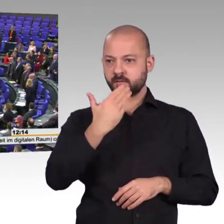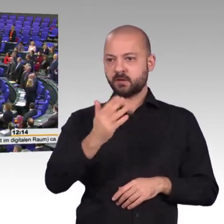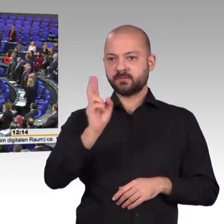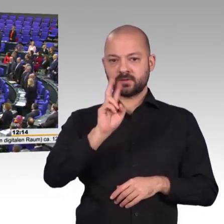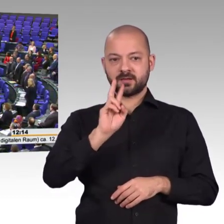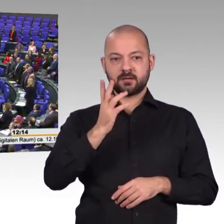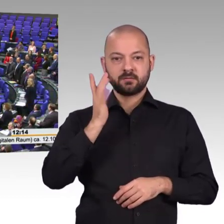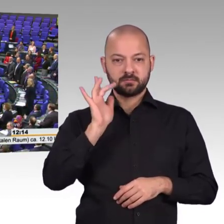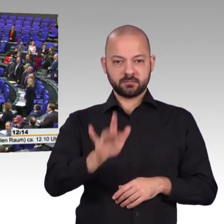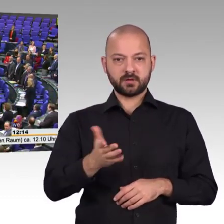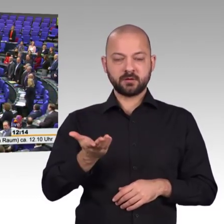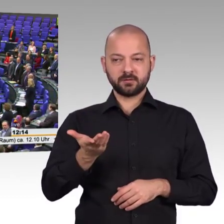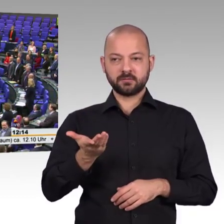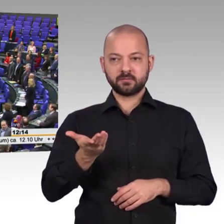stimmt dagegen? Oh!